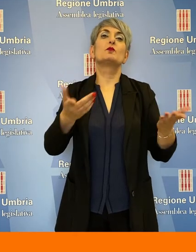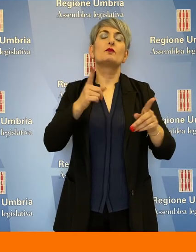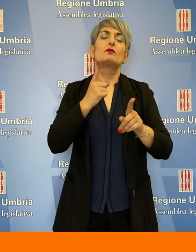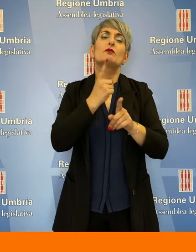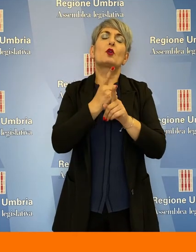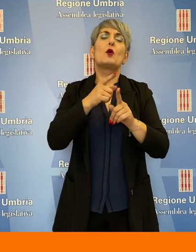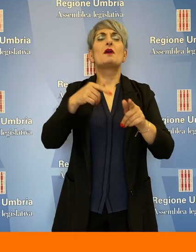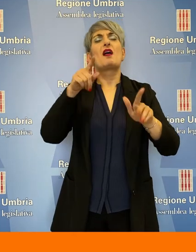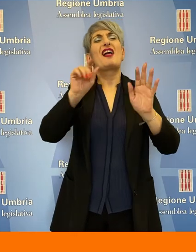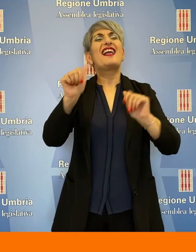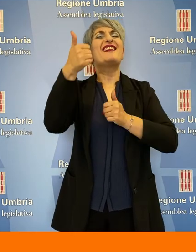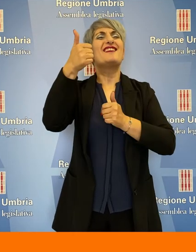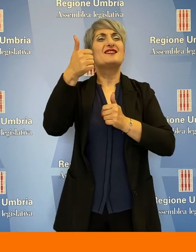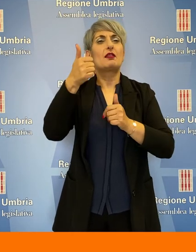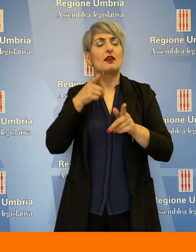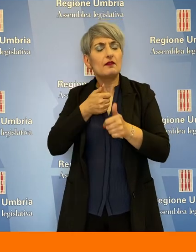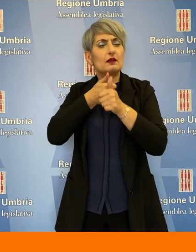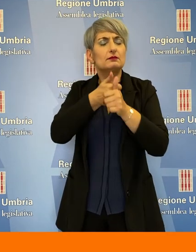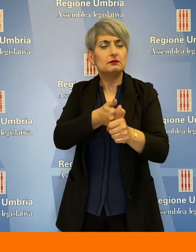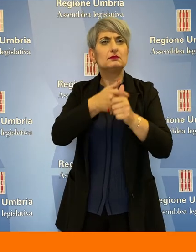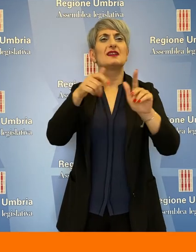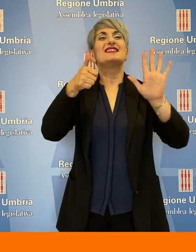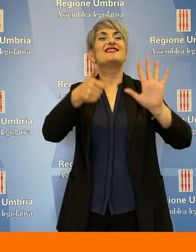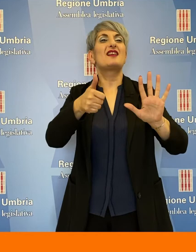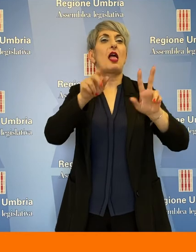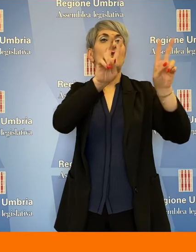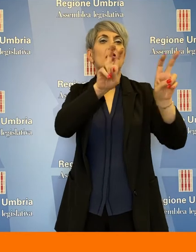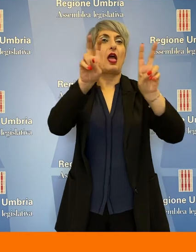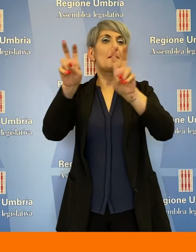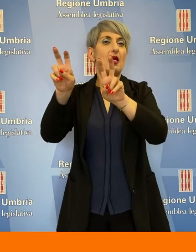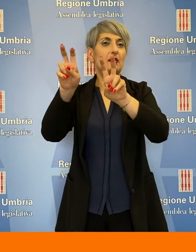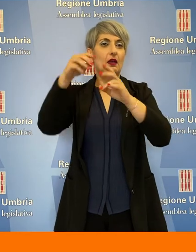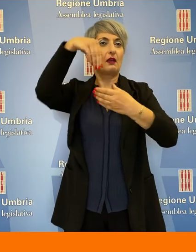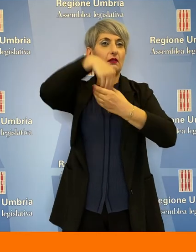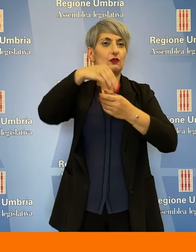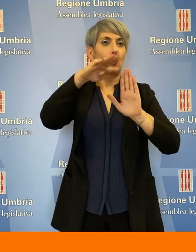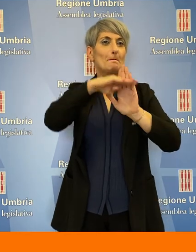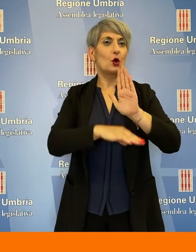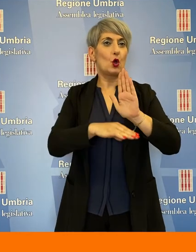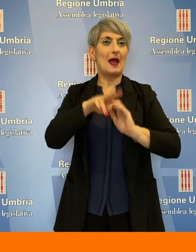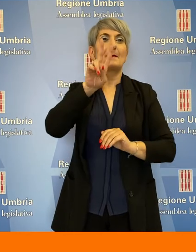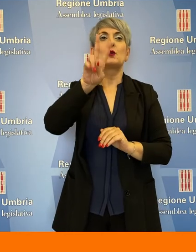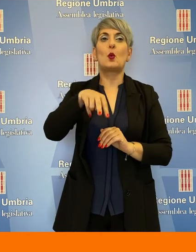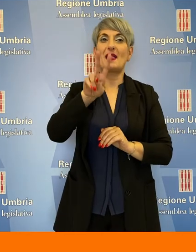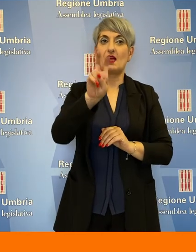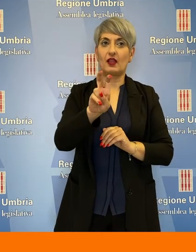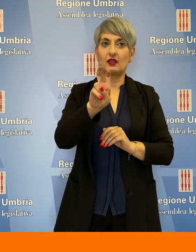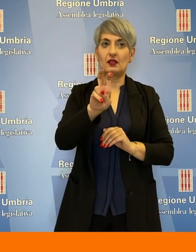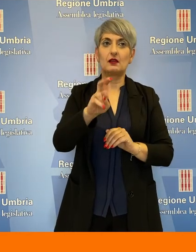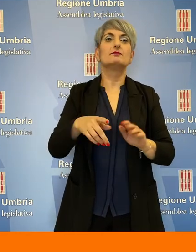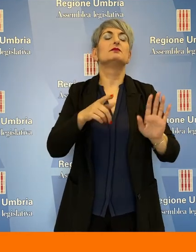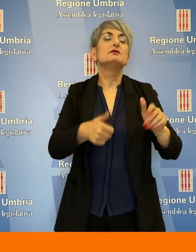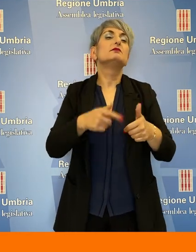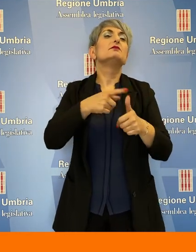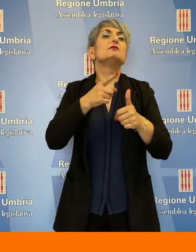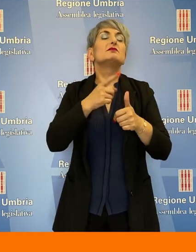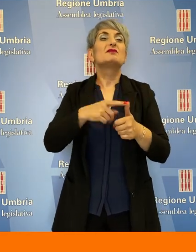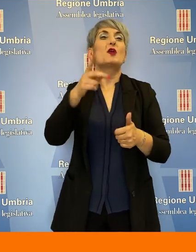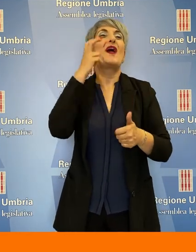realizzare tutte le principali iniziative nell'ambito delle sei tematiche del programma 2020. Un Green